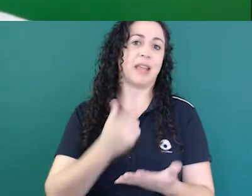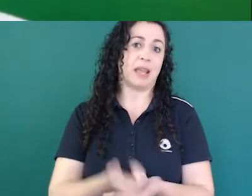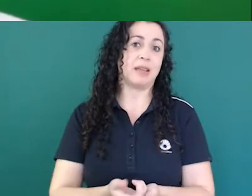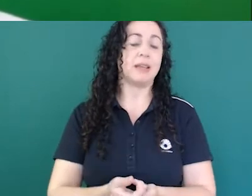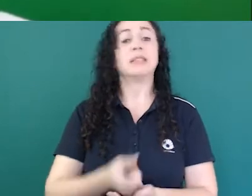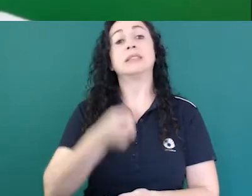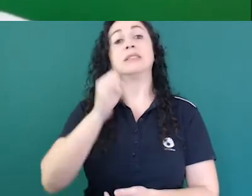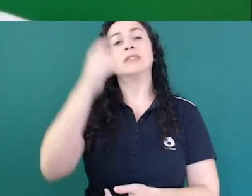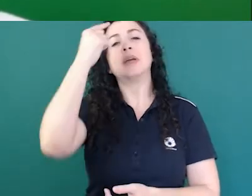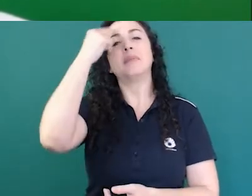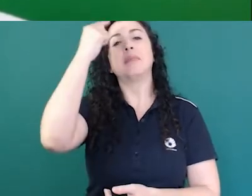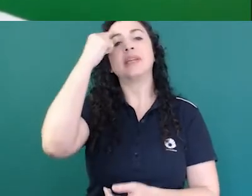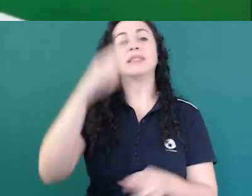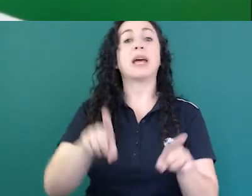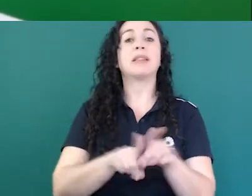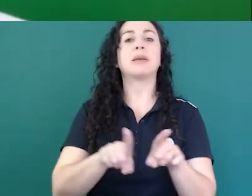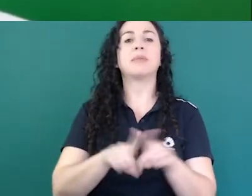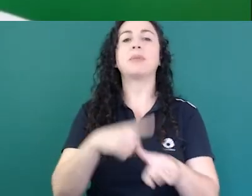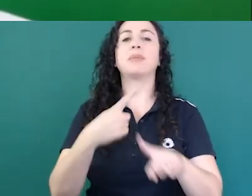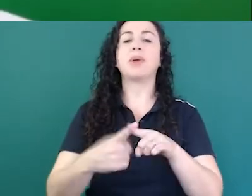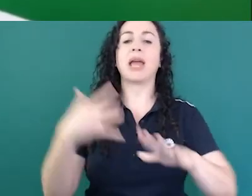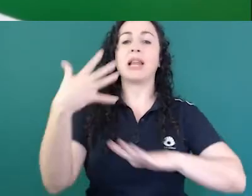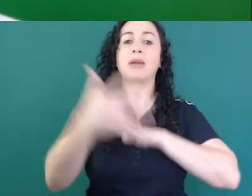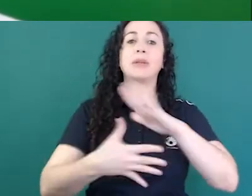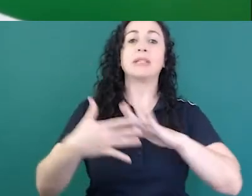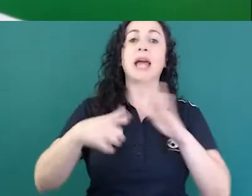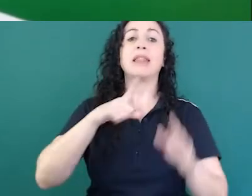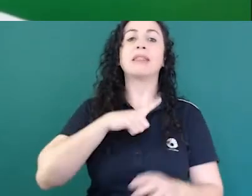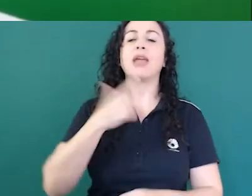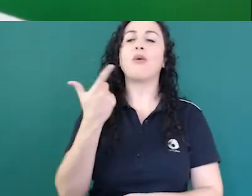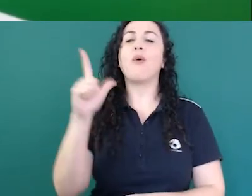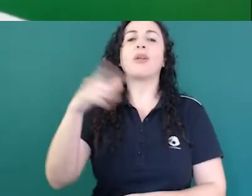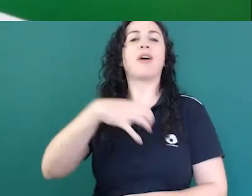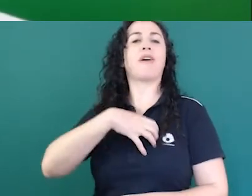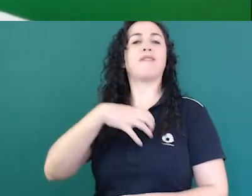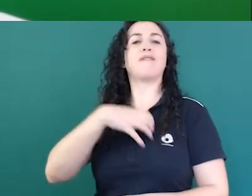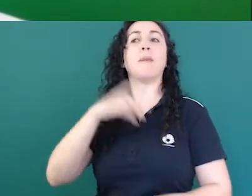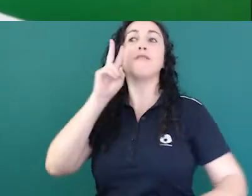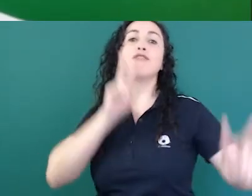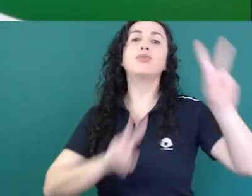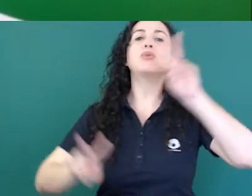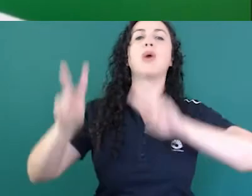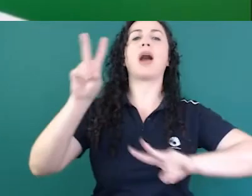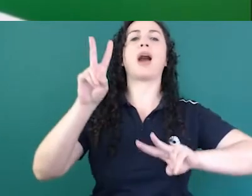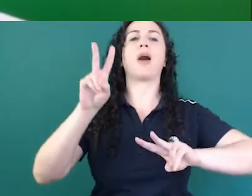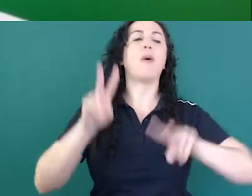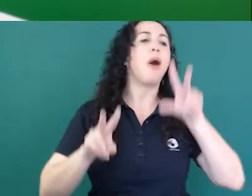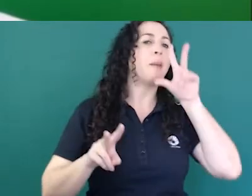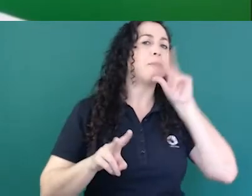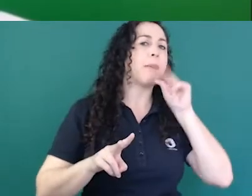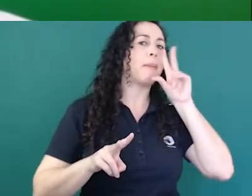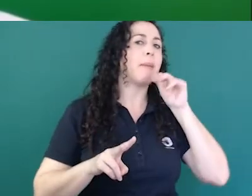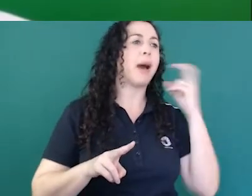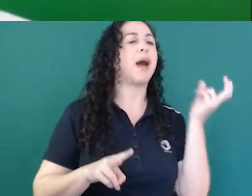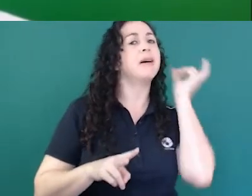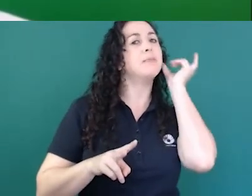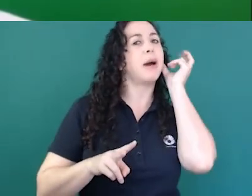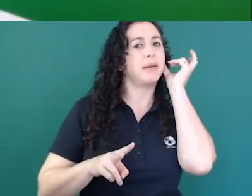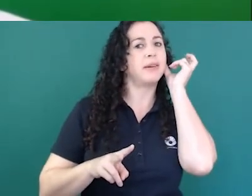mais ainda, a complexidade da modalidade que é diferente, visual, espacial, então a gente tem que mapear isso também.